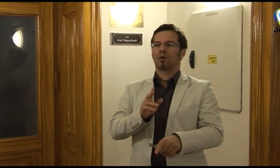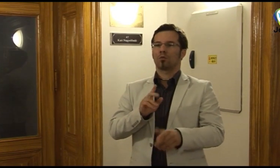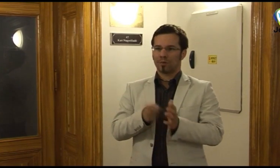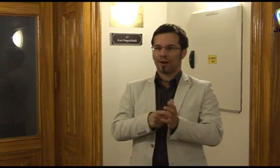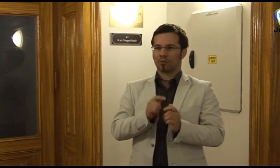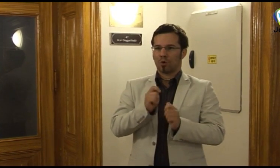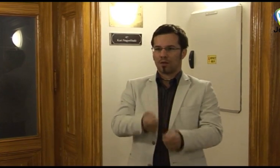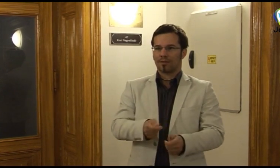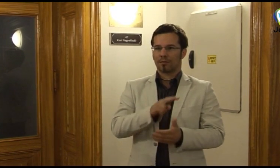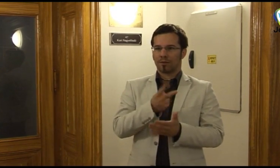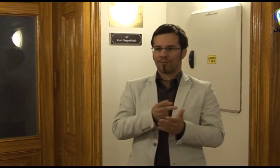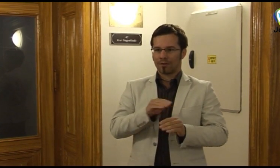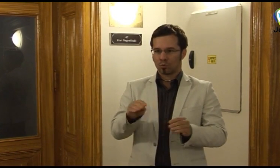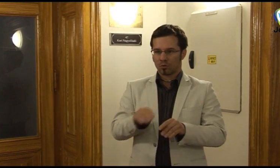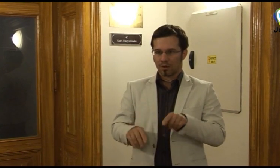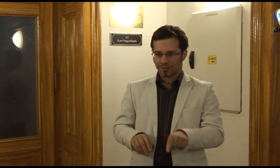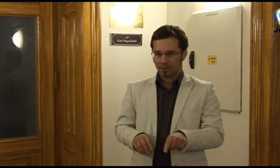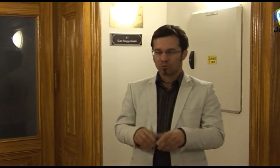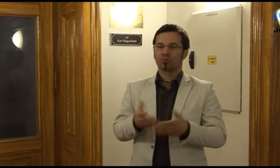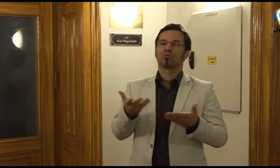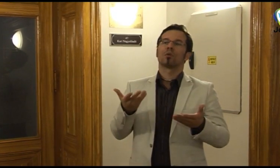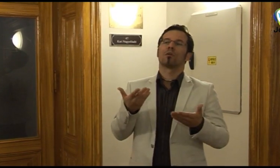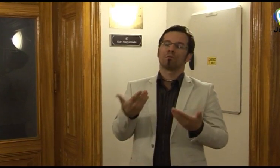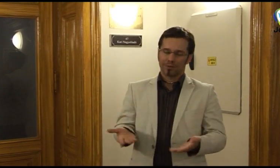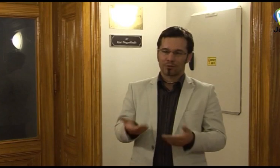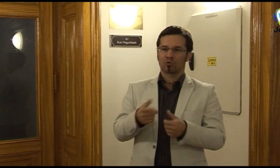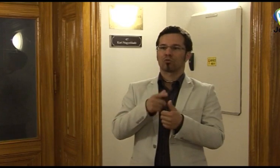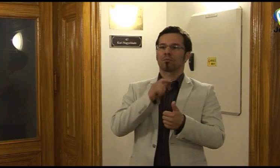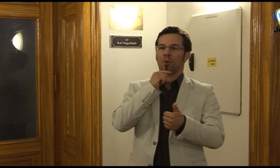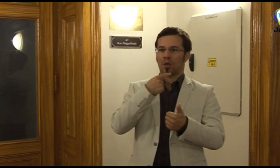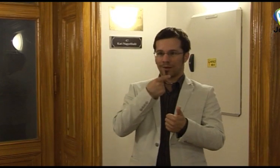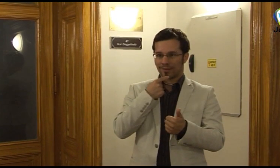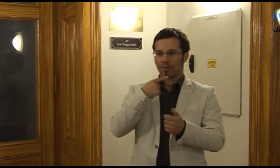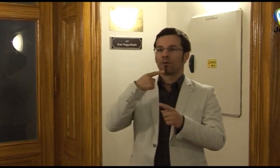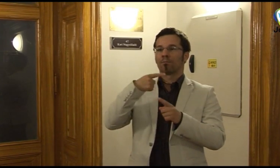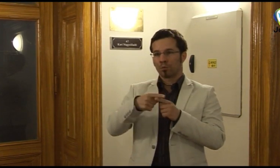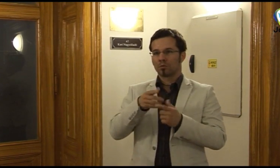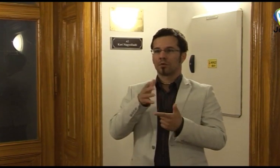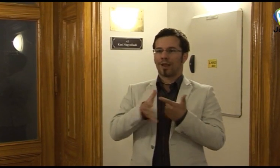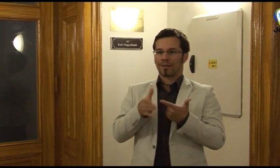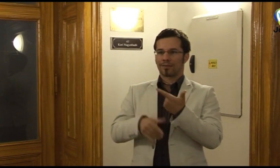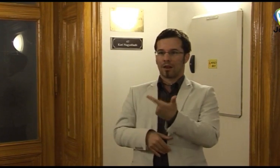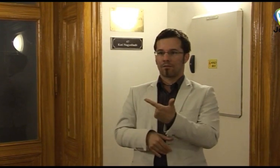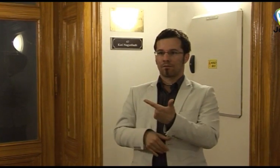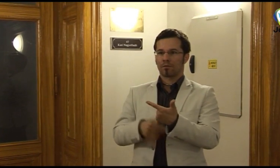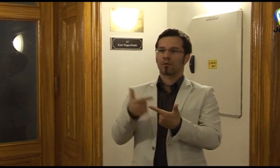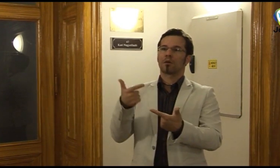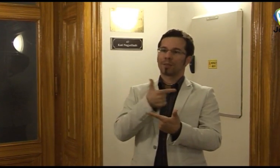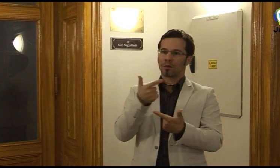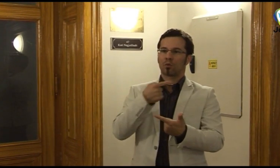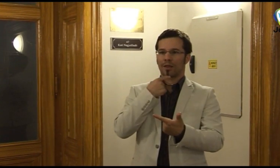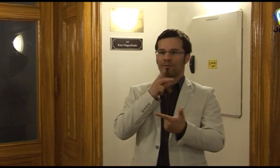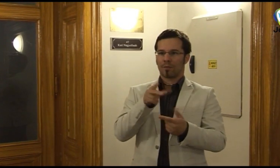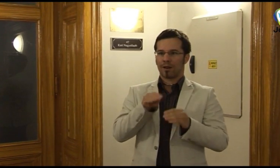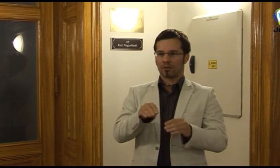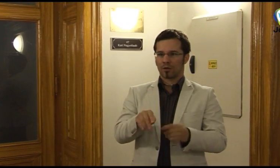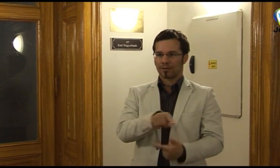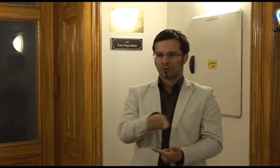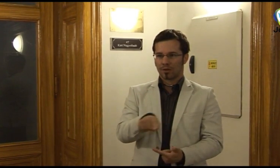tehát a siketgyéreket, és a halló szülők tudnak olyan oktatási lehetőséget kérni, ahol két nyelven oktatják a